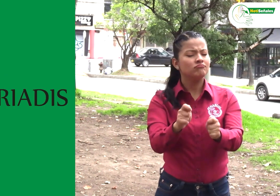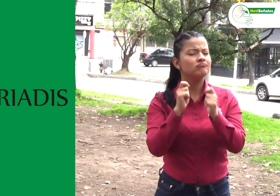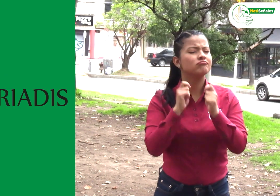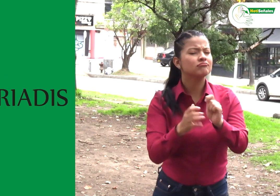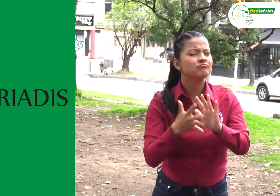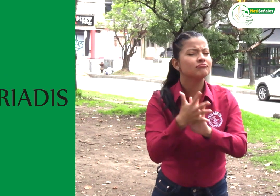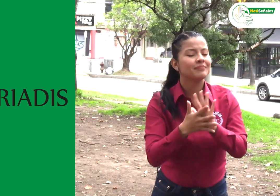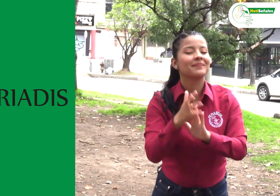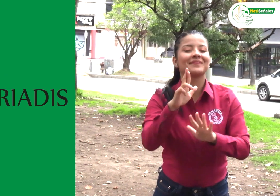esta es su seña,